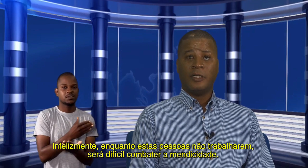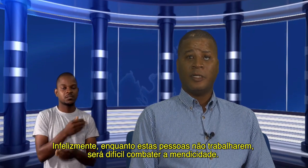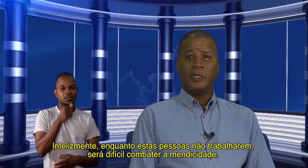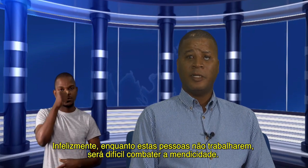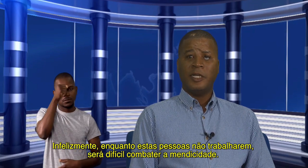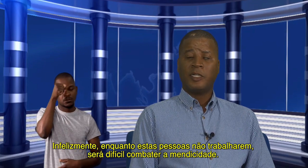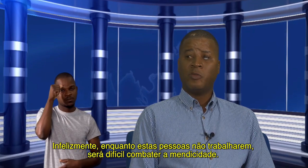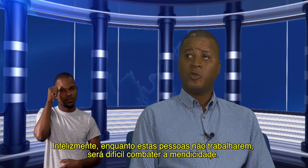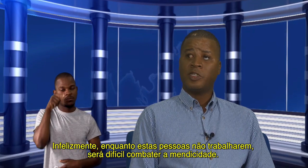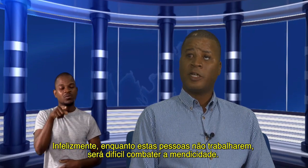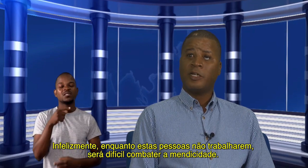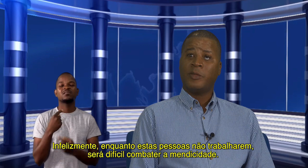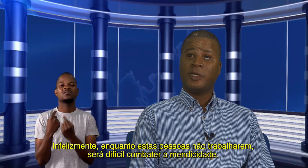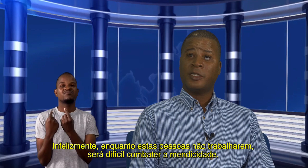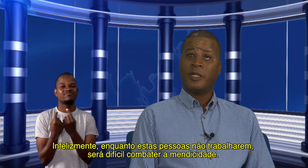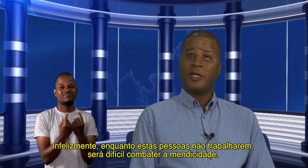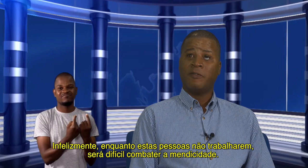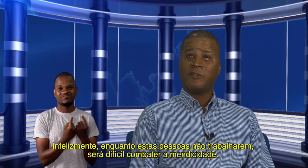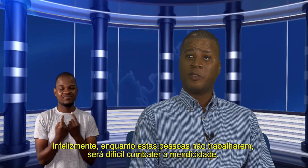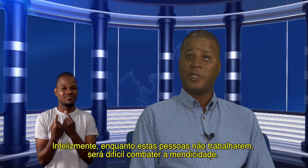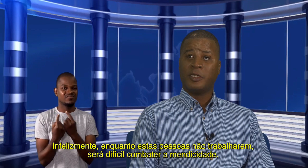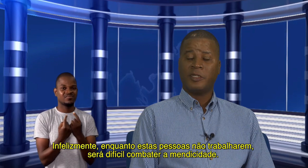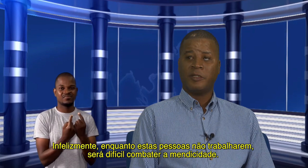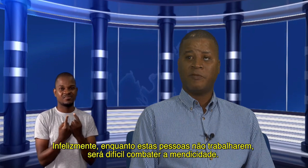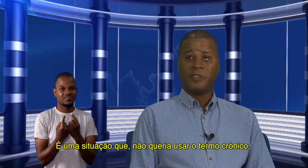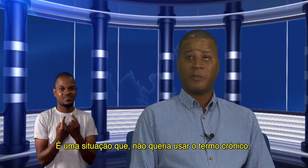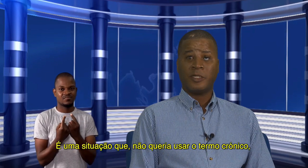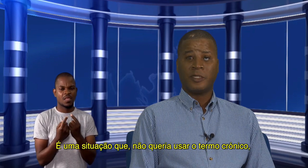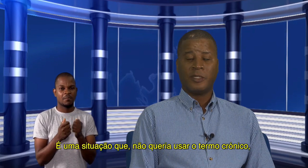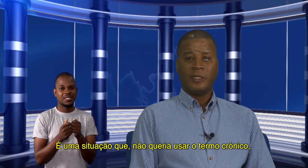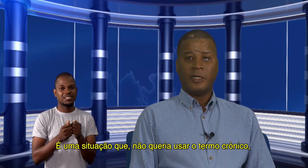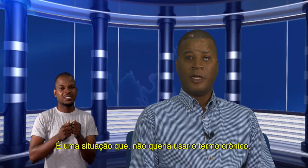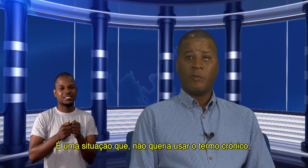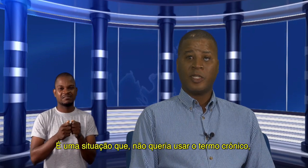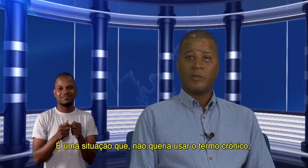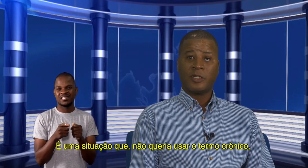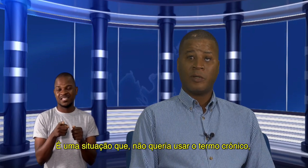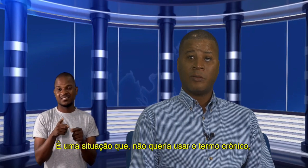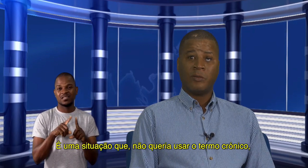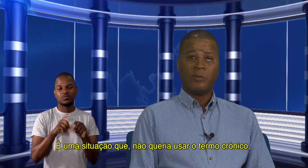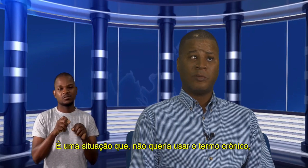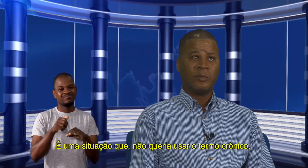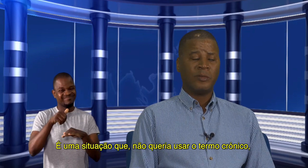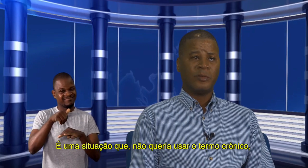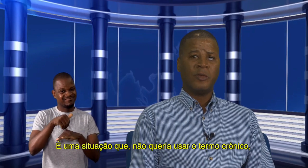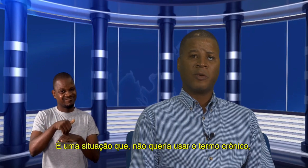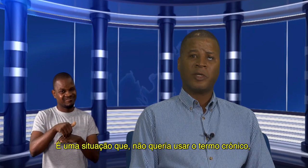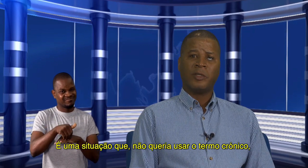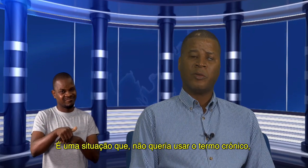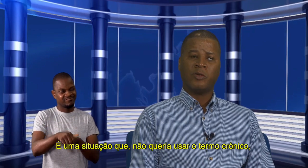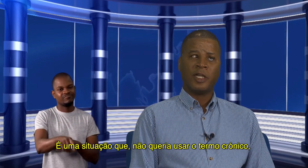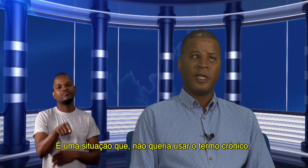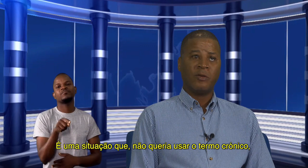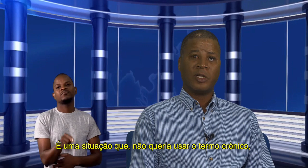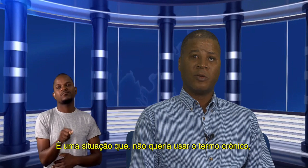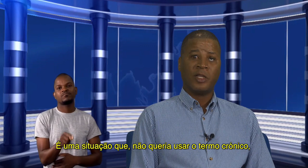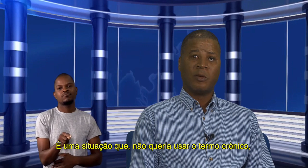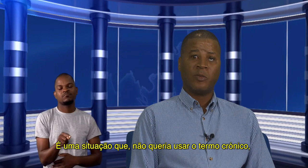desta música de mendicidade, infelizmente. Infelizmente. É uma situação, não gostaria de usar o termo